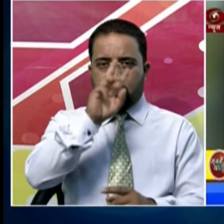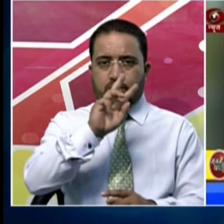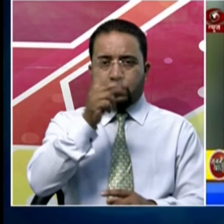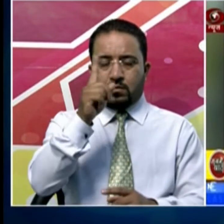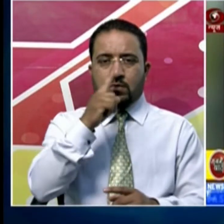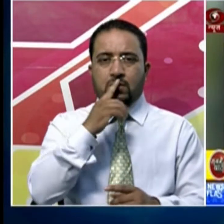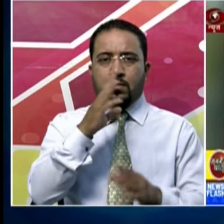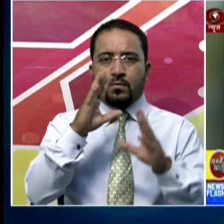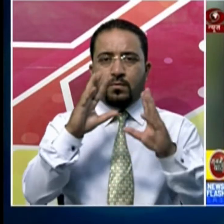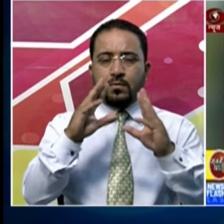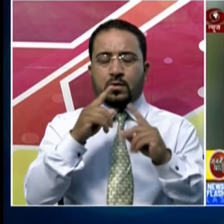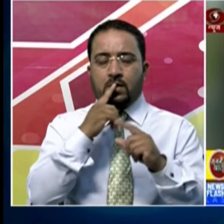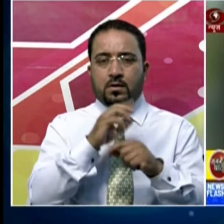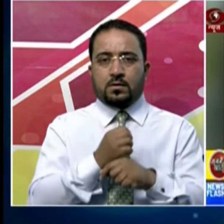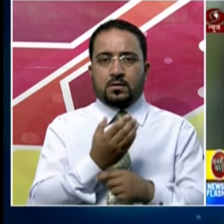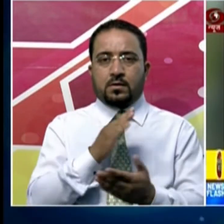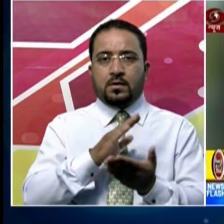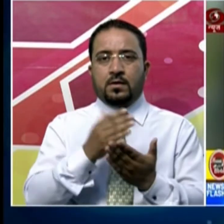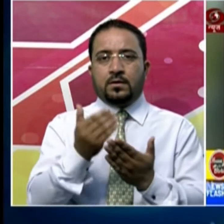مقابلے کافی بہتر ہیں